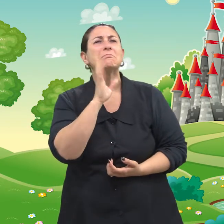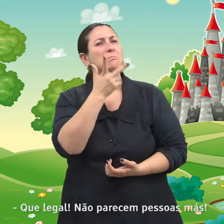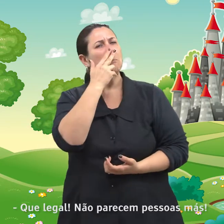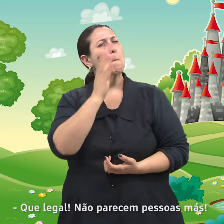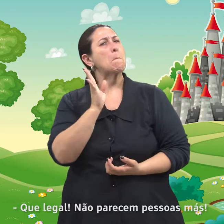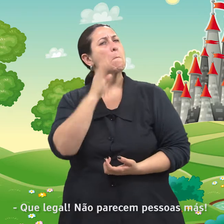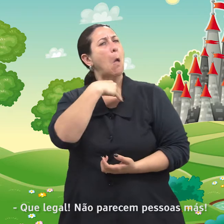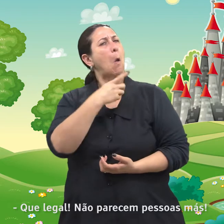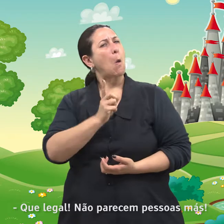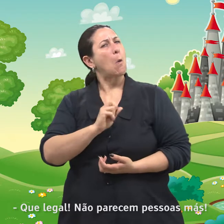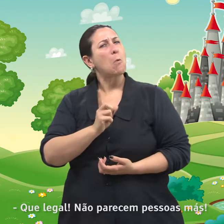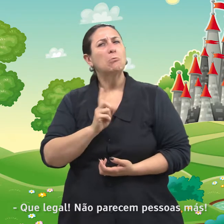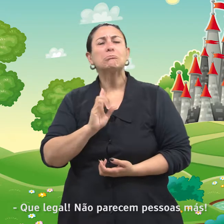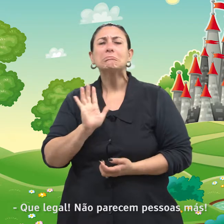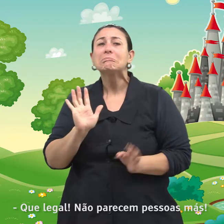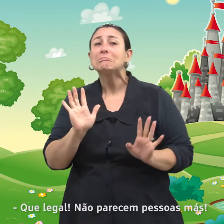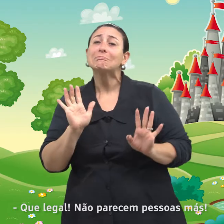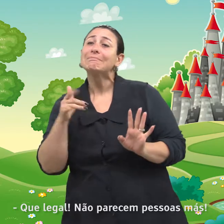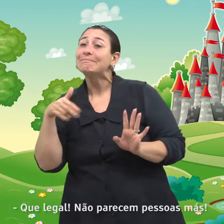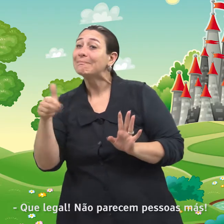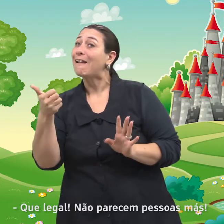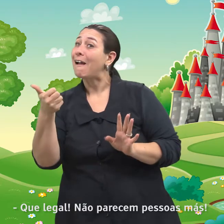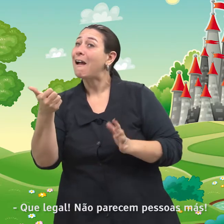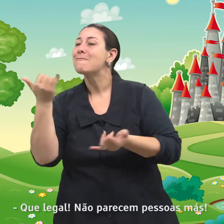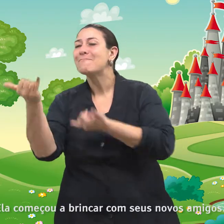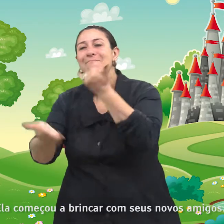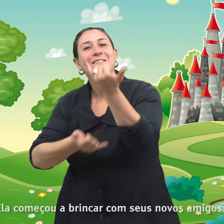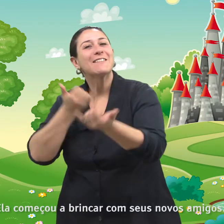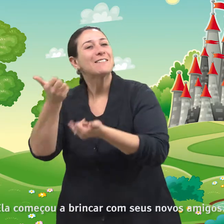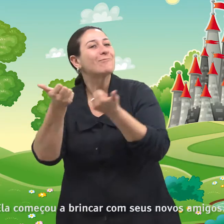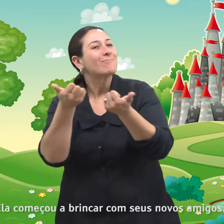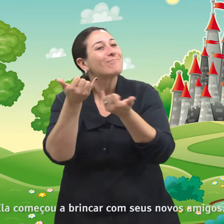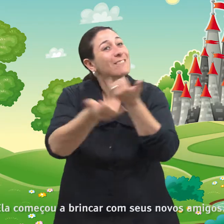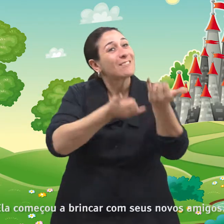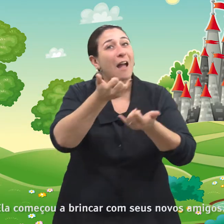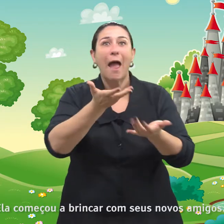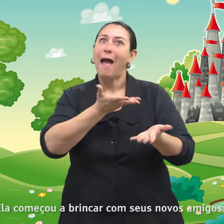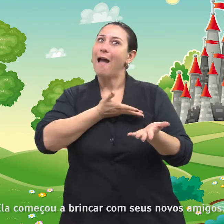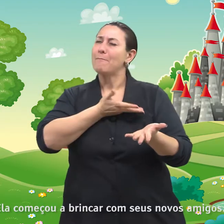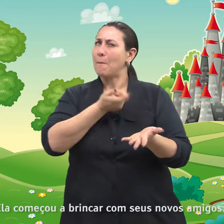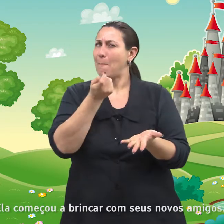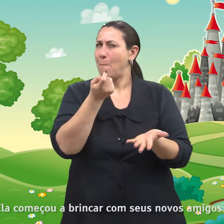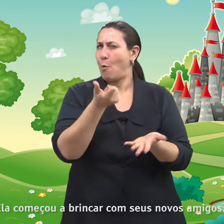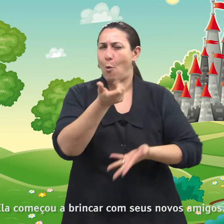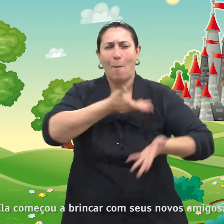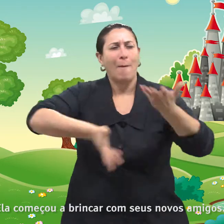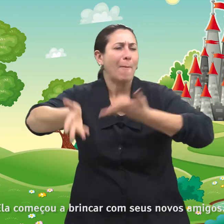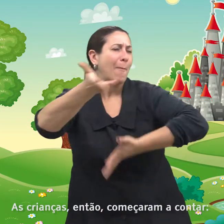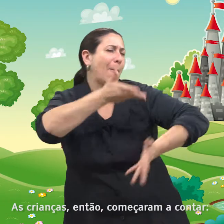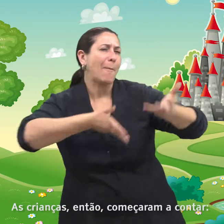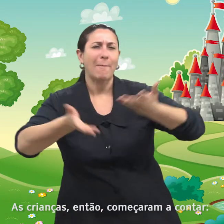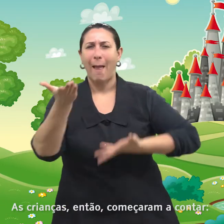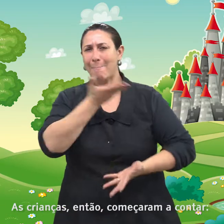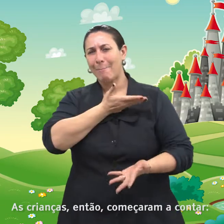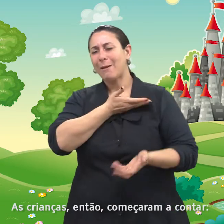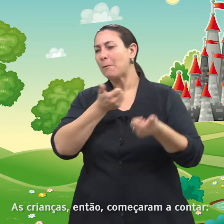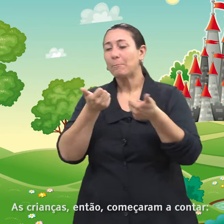Que legal. Não parecem pessoas más. Ela começou a brincar com seus novos amigos. As crianças então